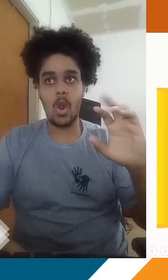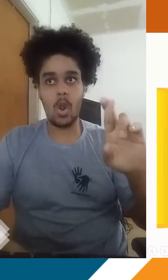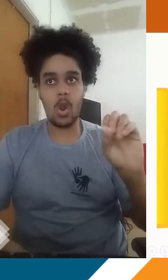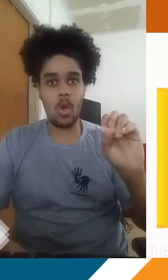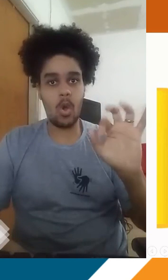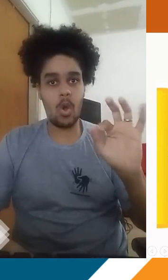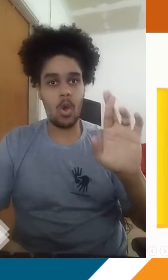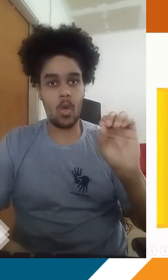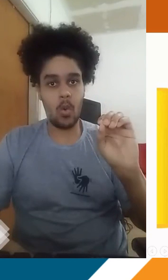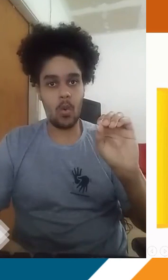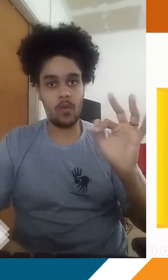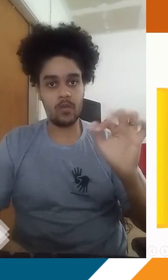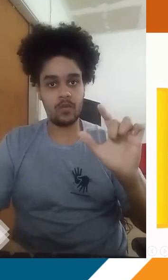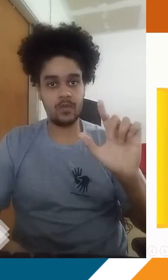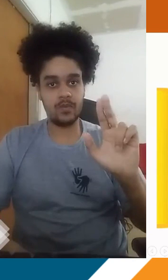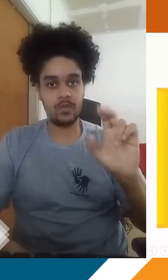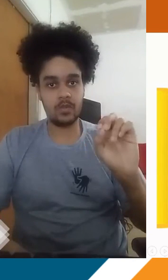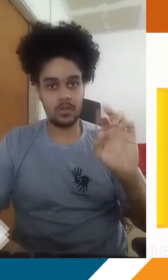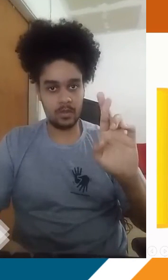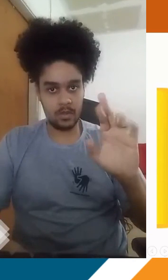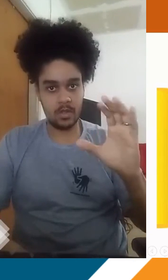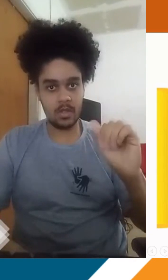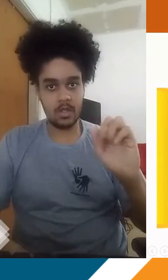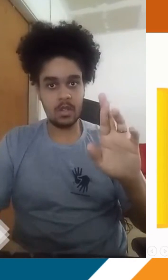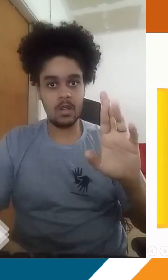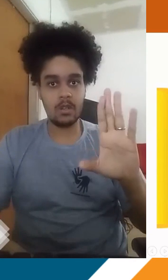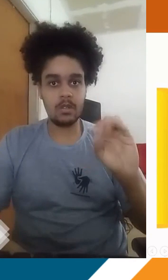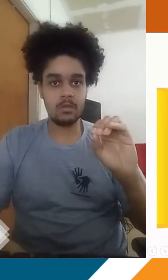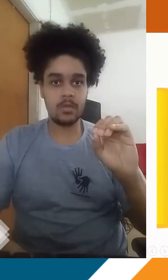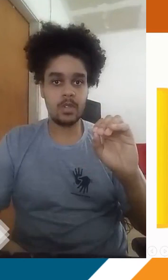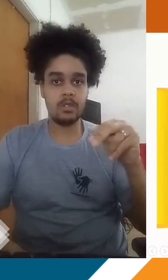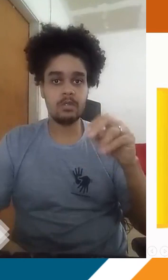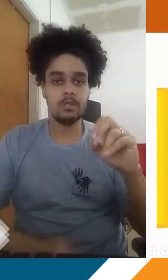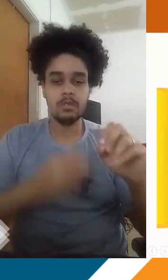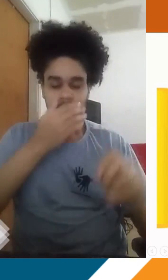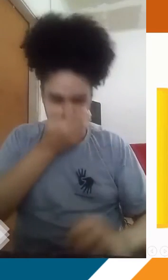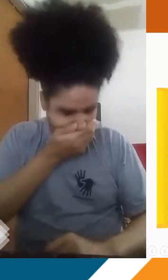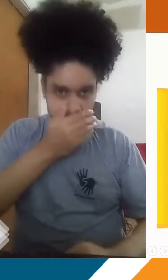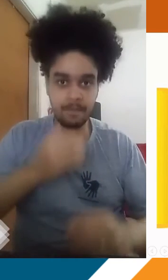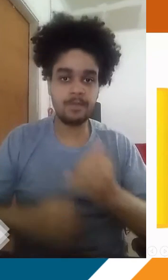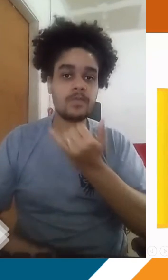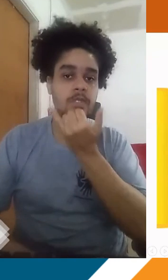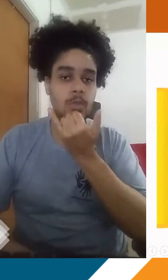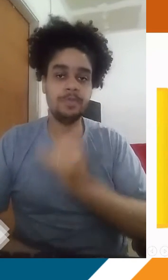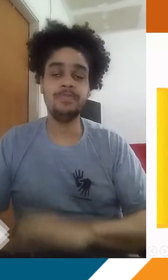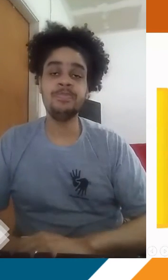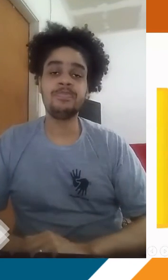clorofluorcarbonos, ou seja, são moléculas formadas por cloro, por flúor e também por carbono.